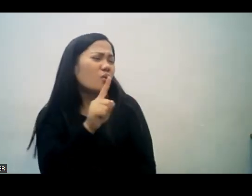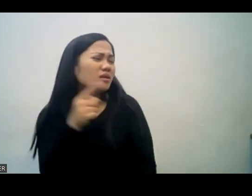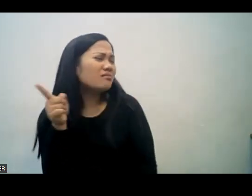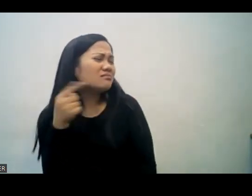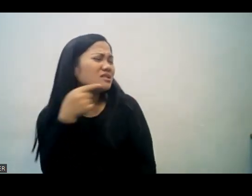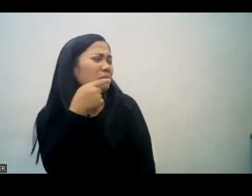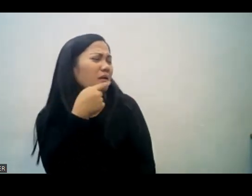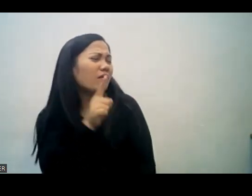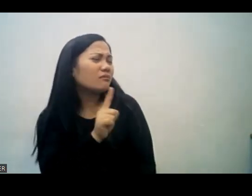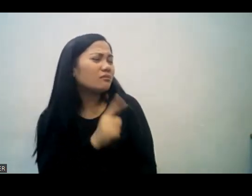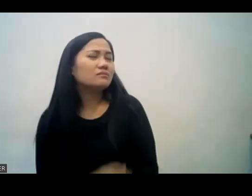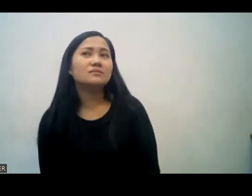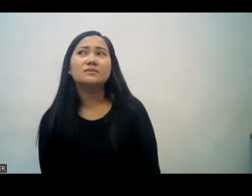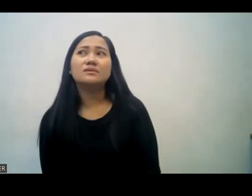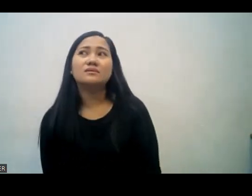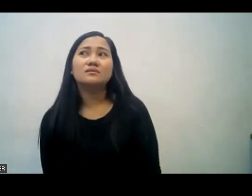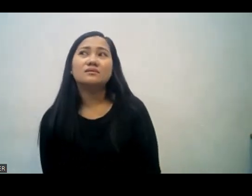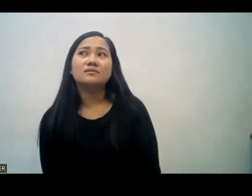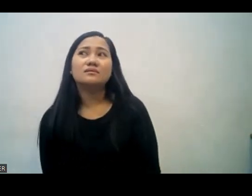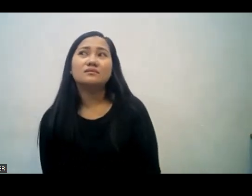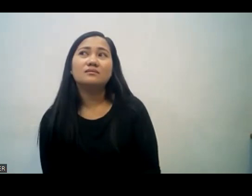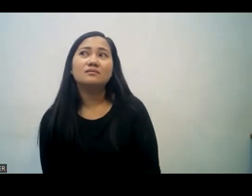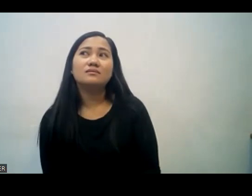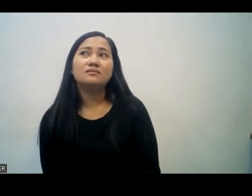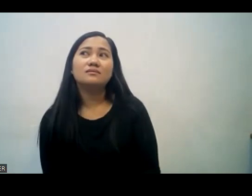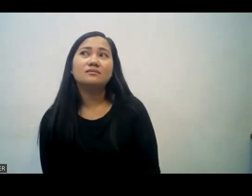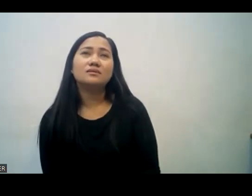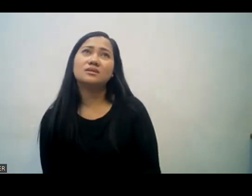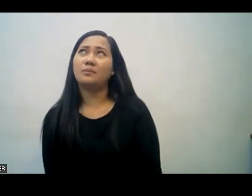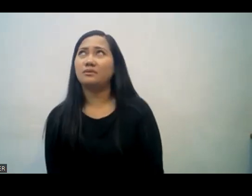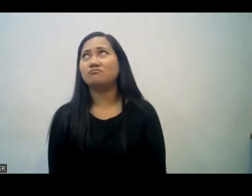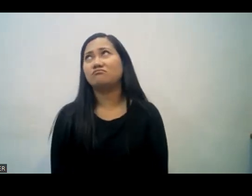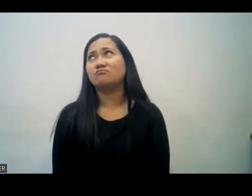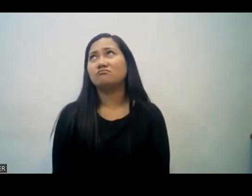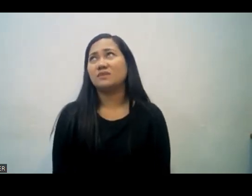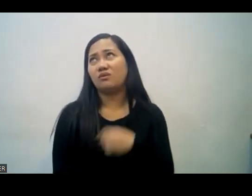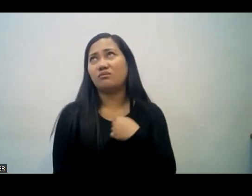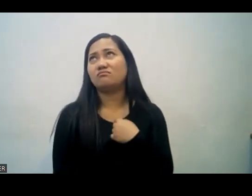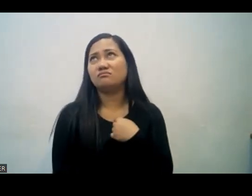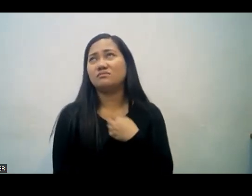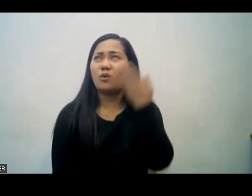She said I don't remember. kaya sabihin hindi ko na nga po maalala.